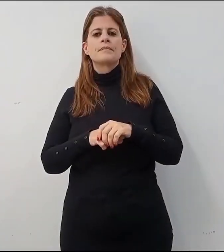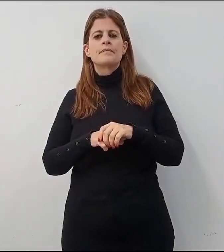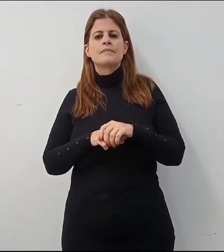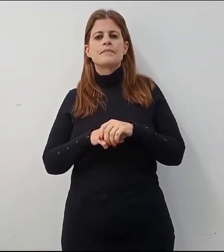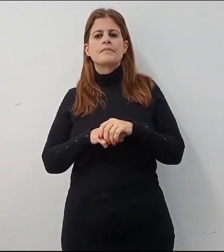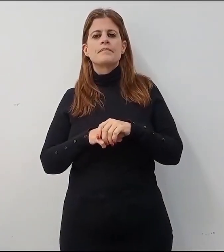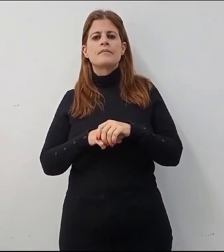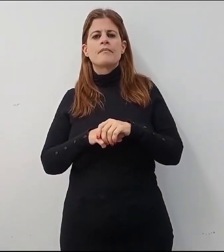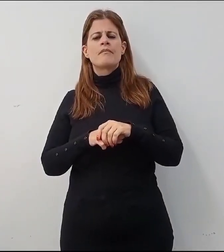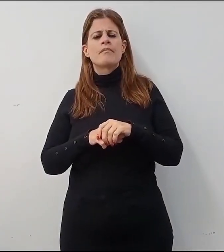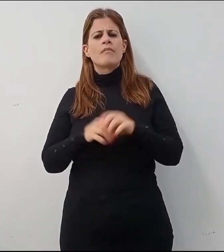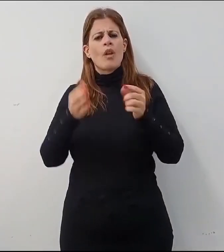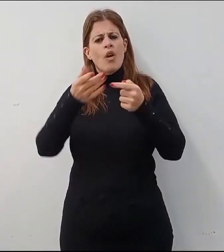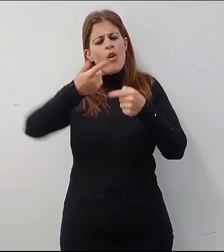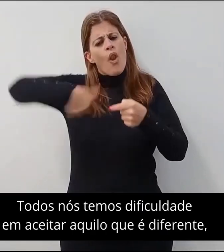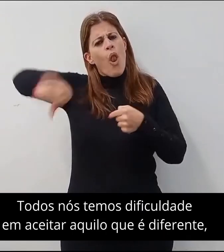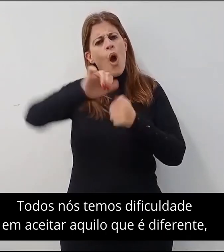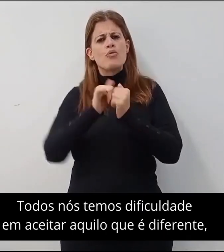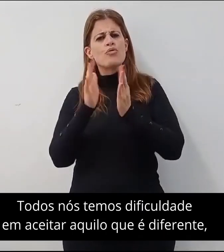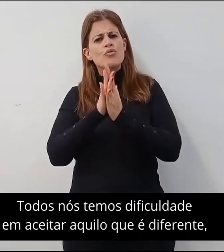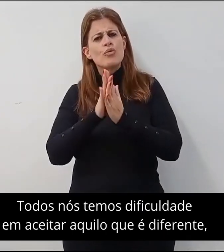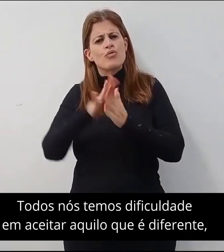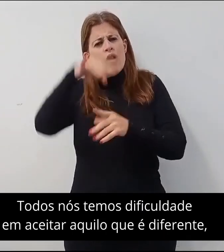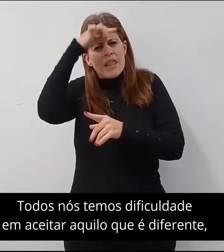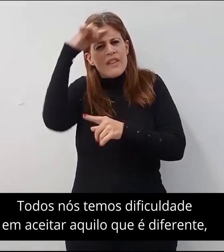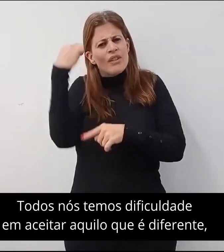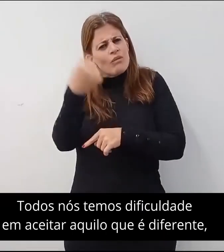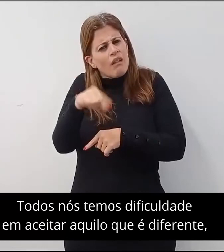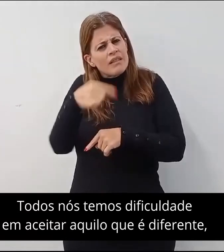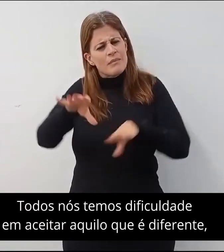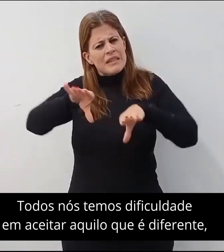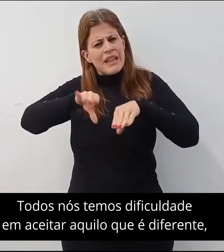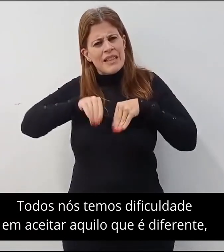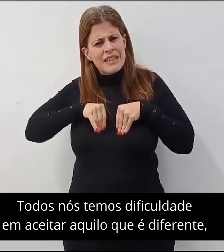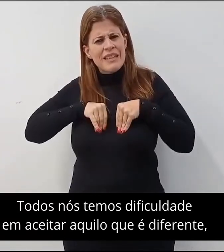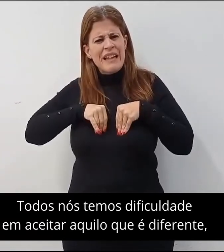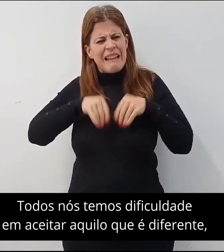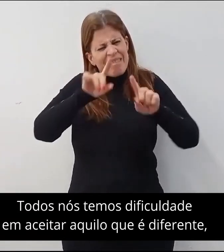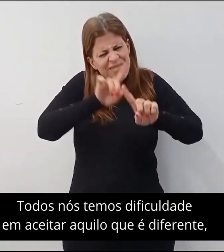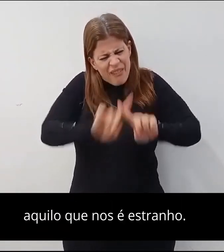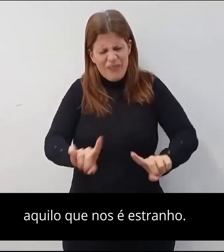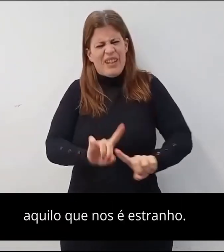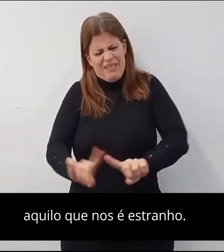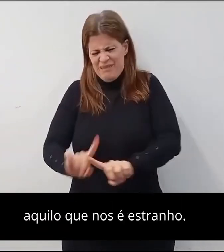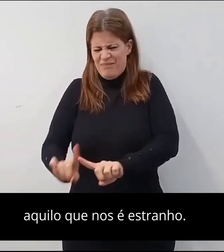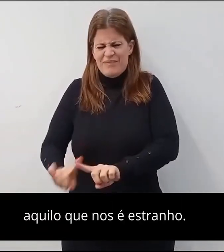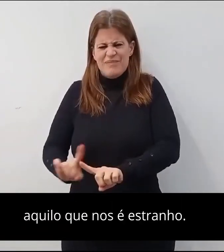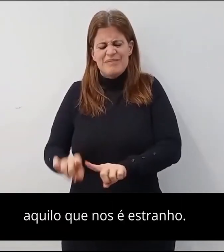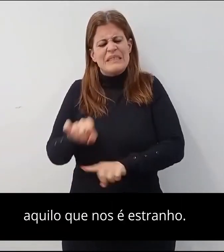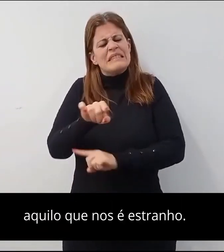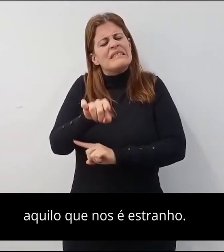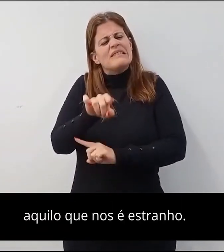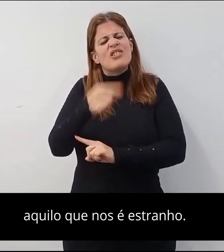Todos nós temos dificuldade em aceitar aquilo que é diferente, aquilo que nos é estranho.